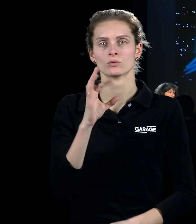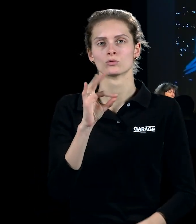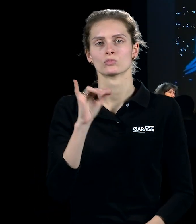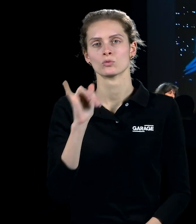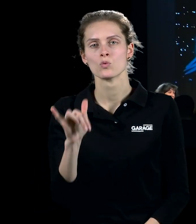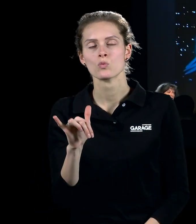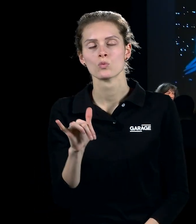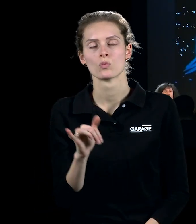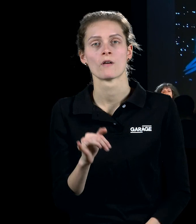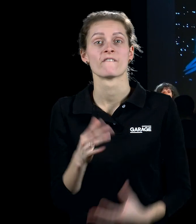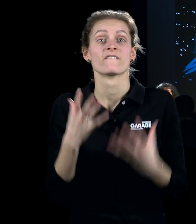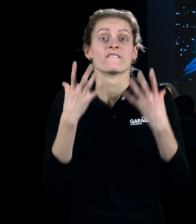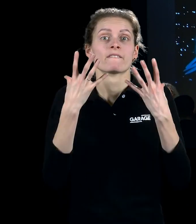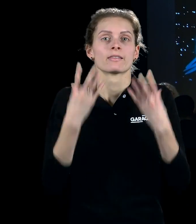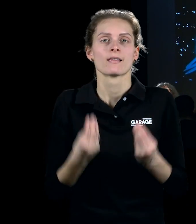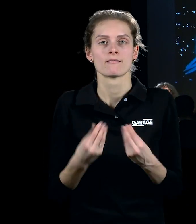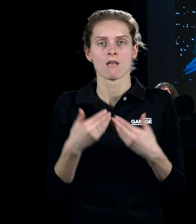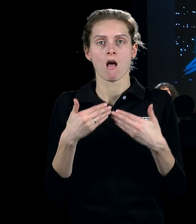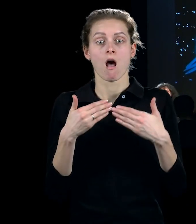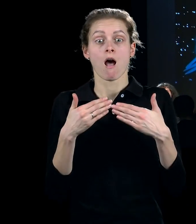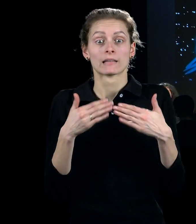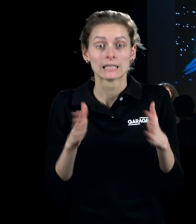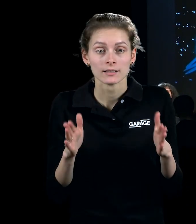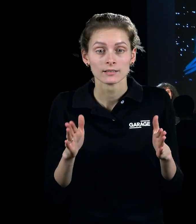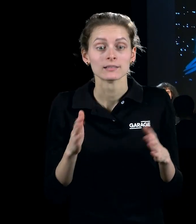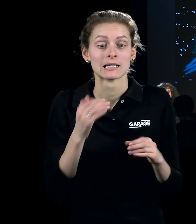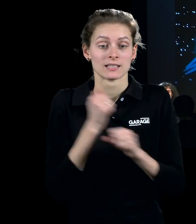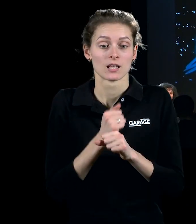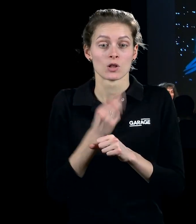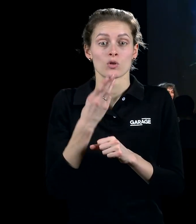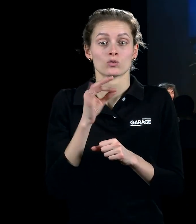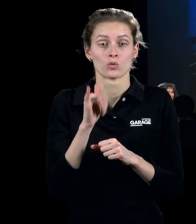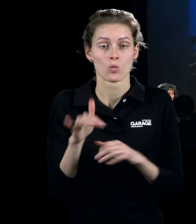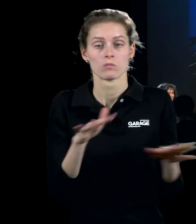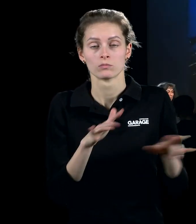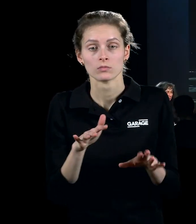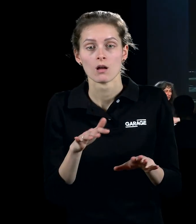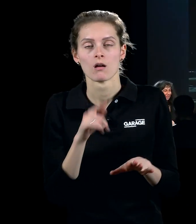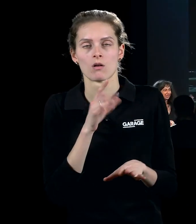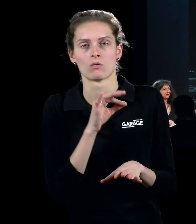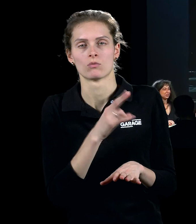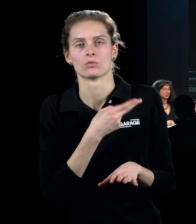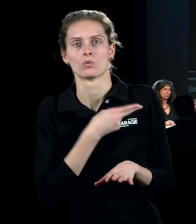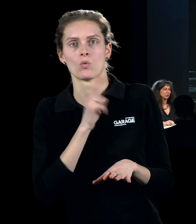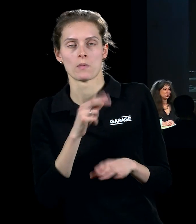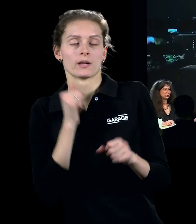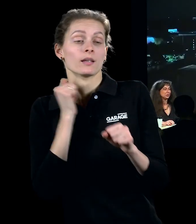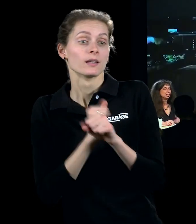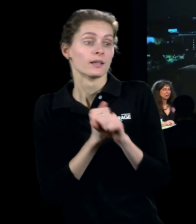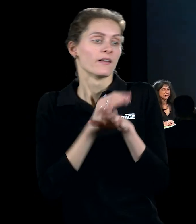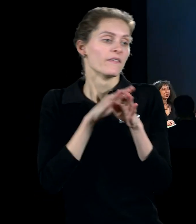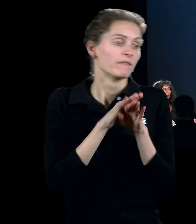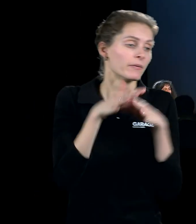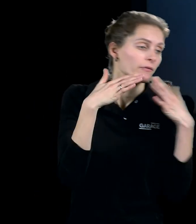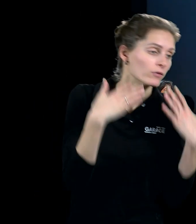в день открытия этого шоу он умирает, как бы всё-таки, сделав вот эту прекрасную